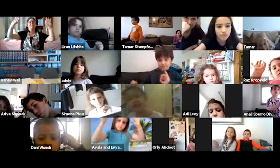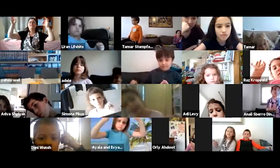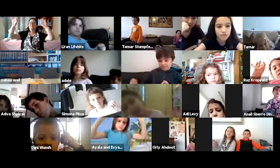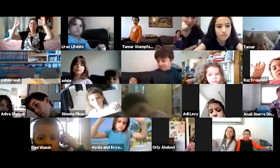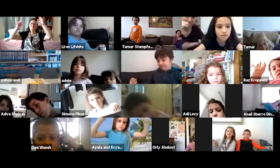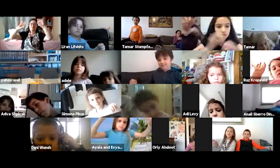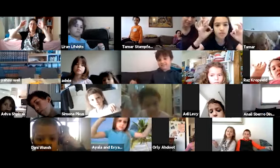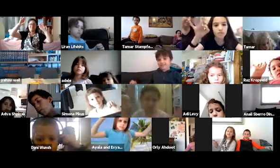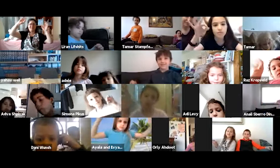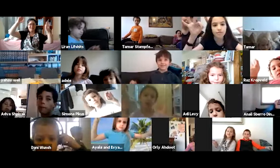מנצנצים בשמיים.